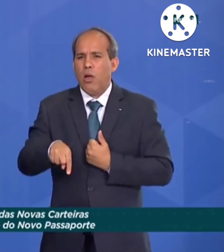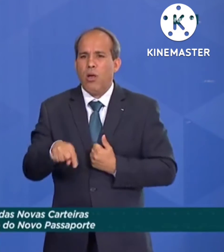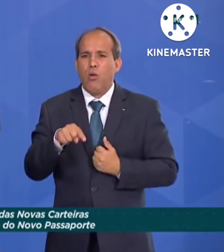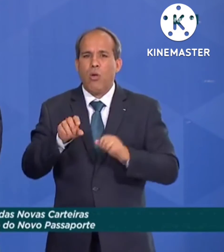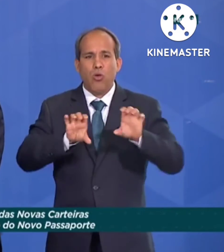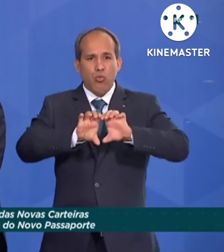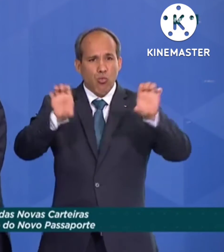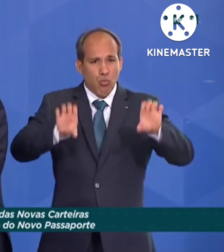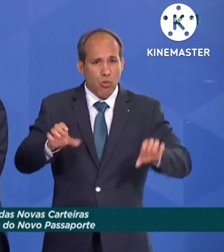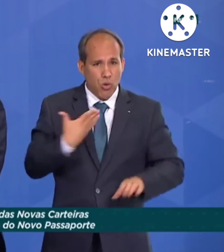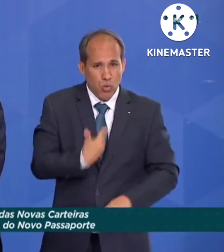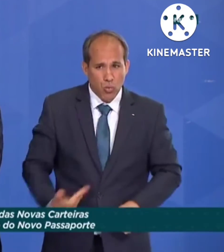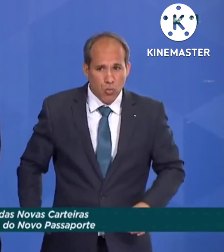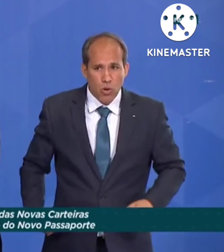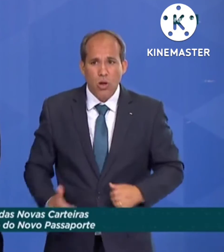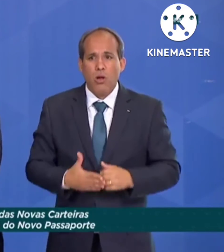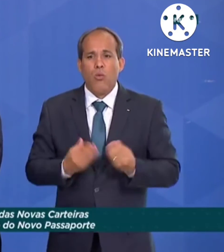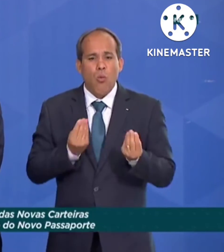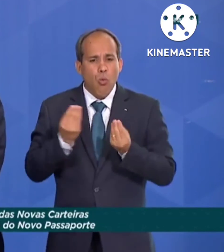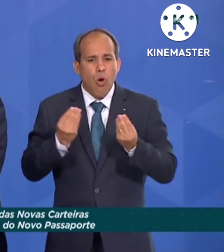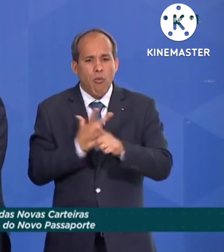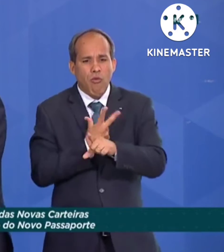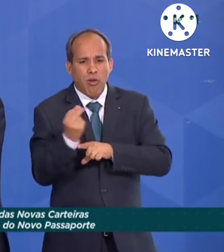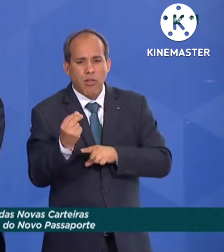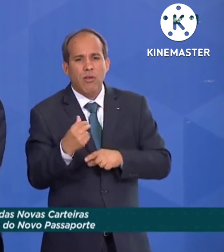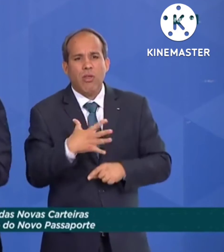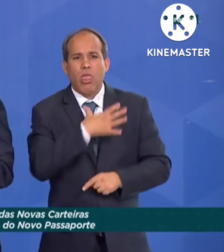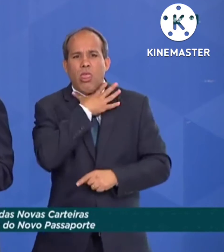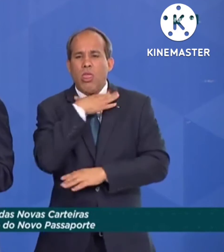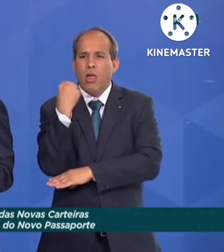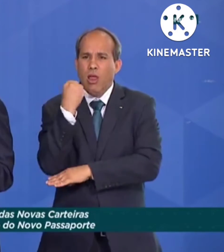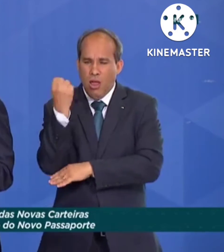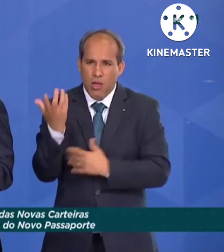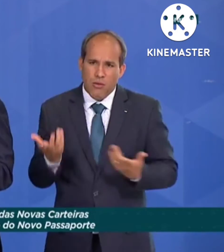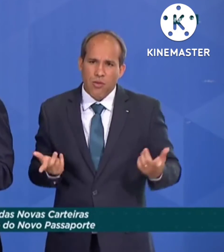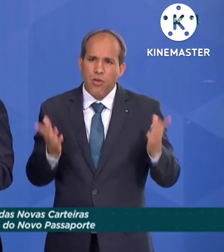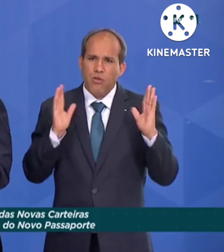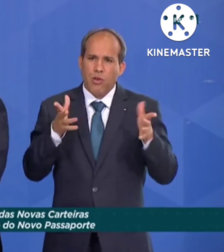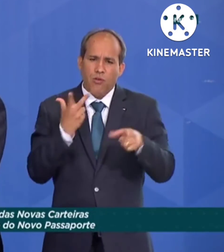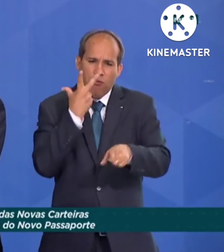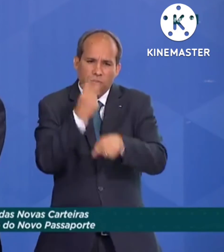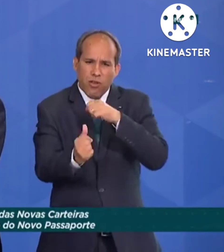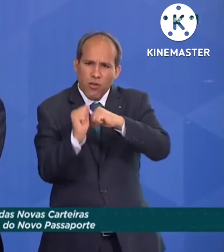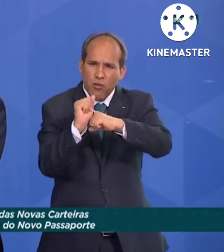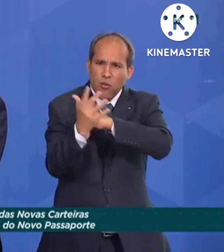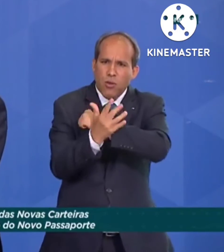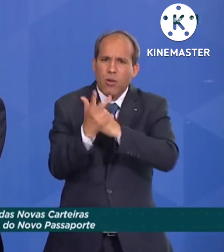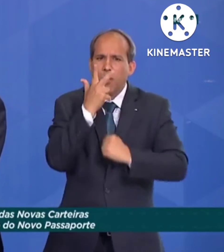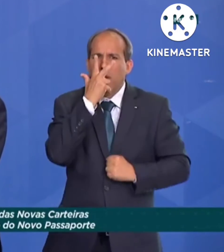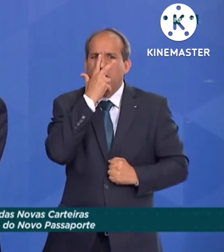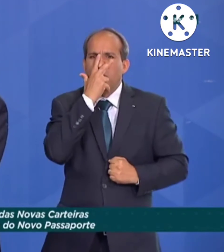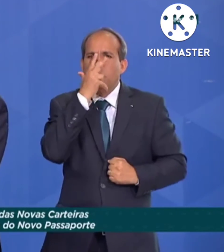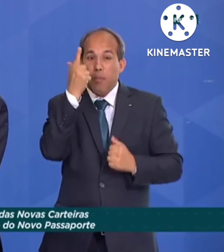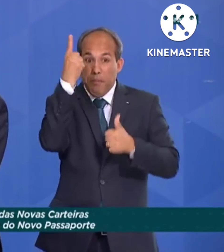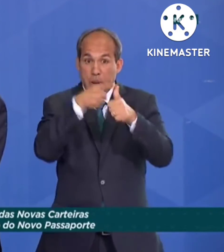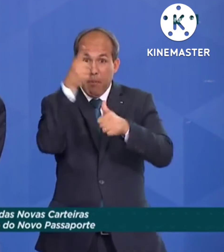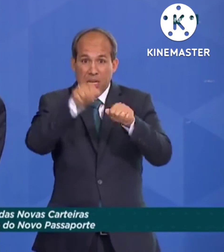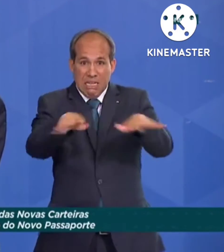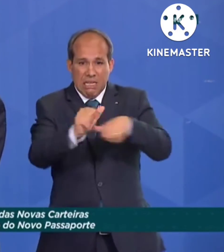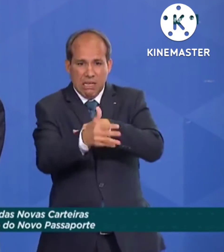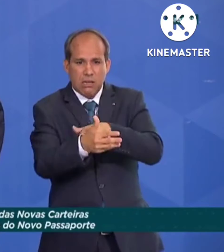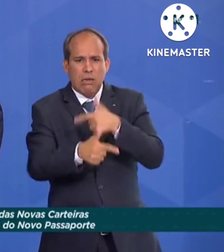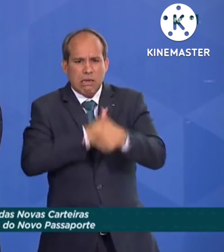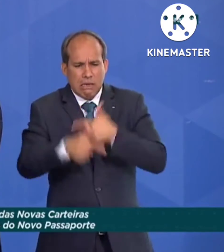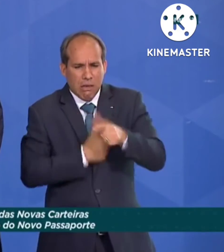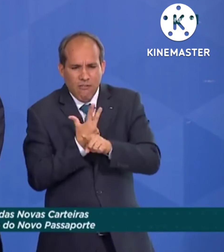Estado de combate à crise. Nós fizemos como fizemos no combate ao Covid, quer dizer, são ondas, a primeira onda foi justamente